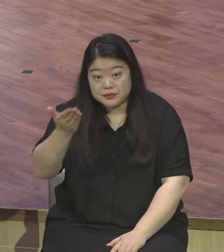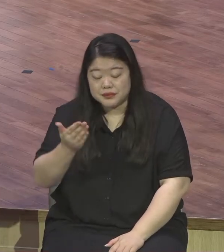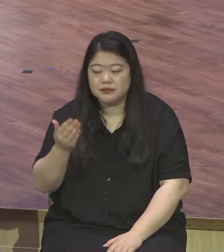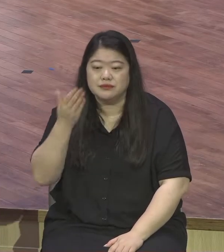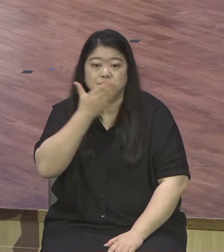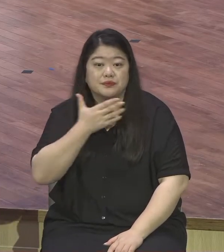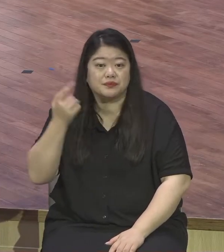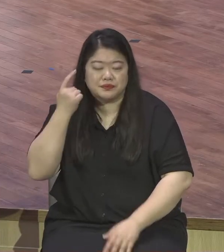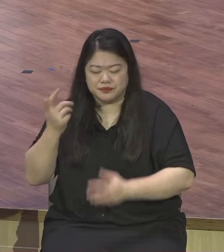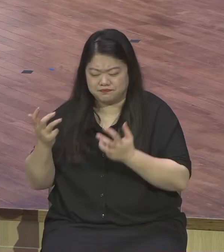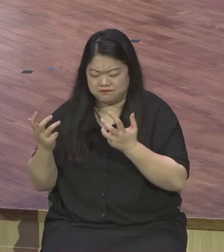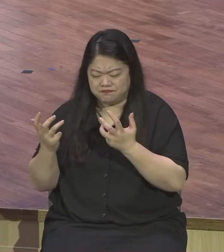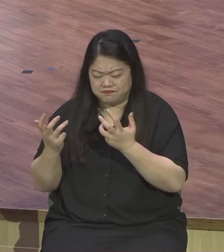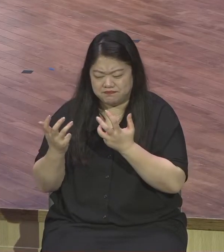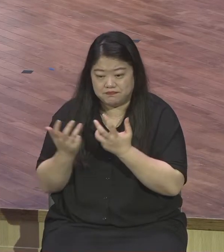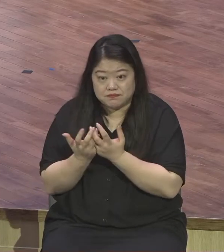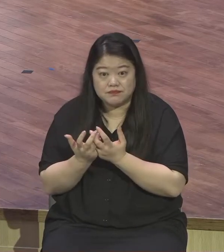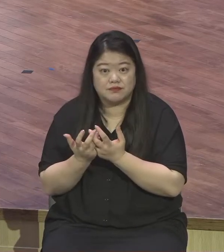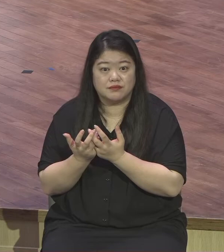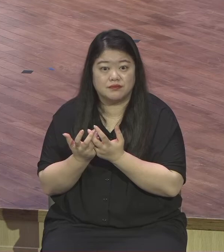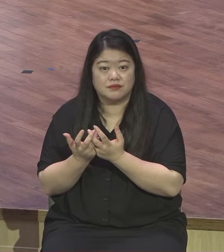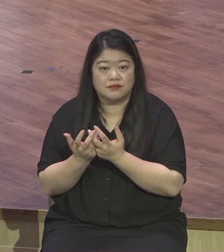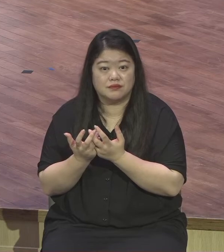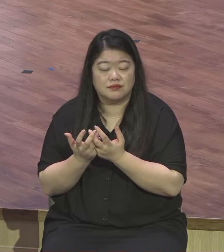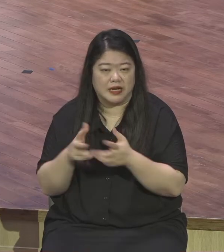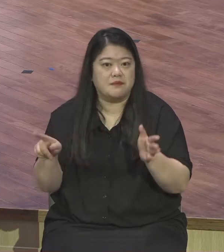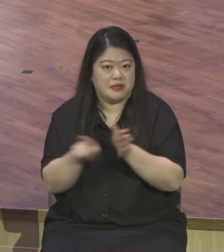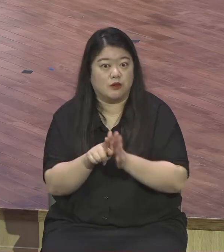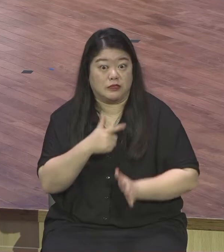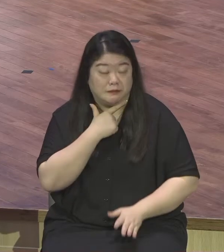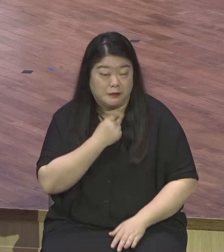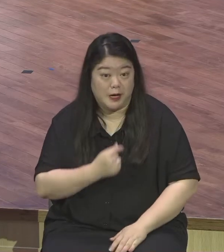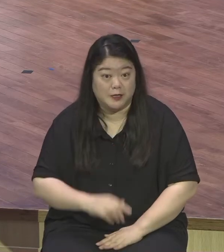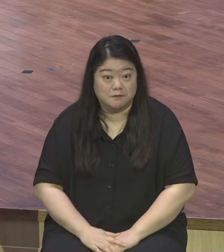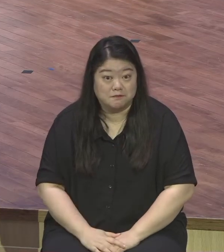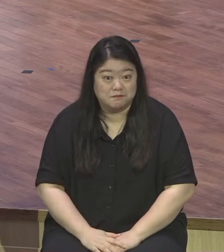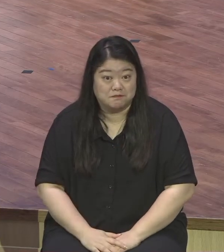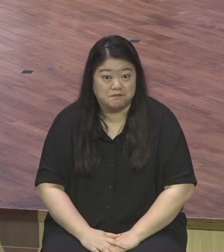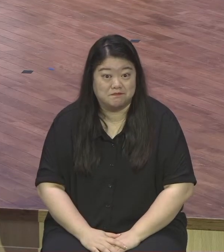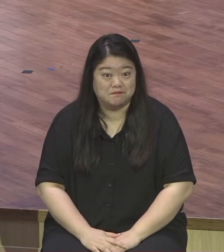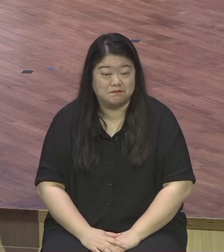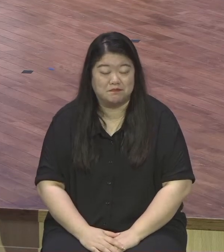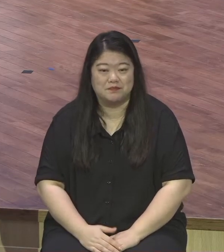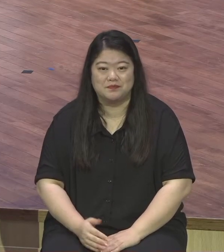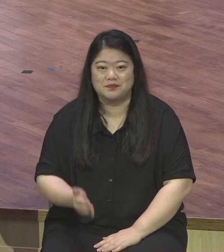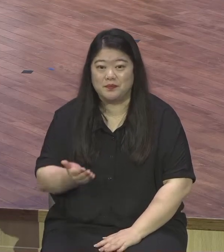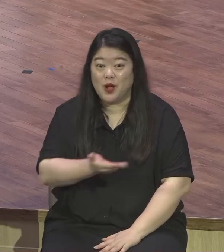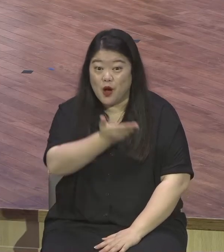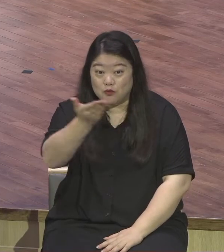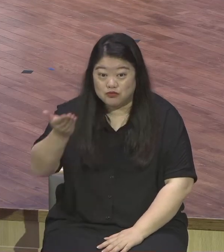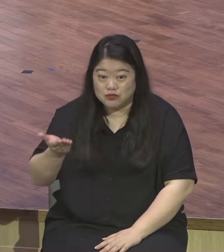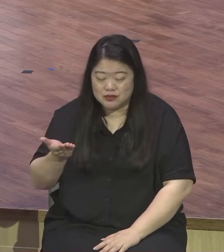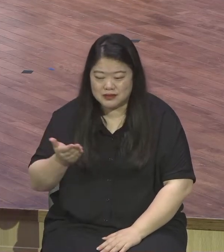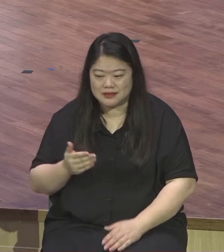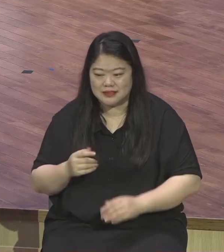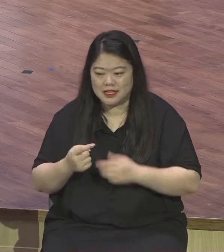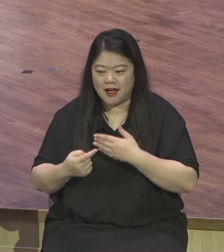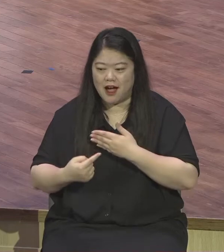이들로 가득찬 교회라고 확신합니다 단 한 명 또 저는 볼 때 이상한